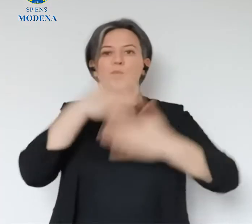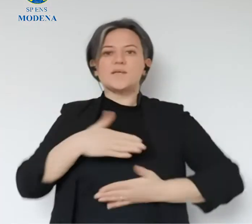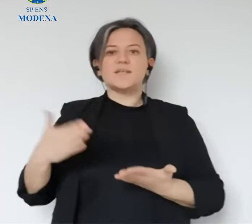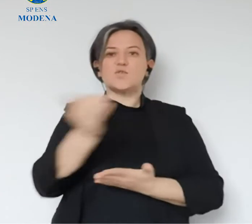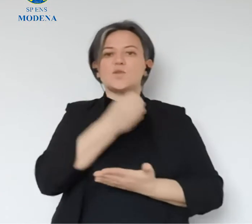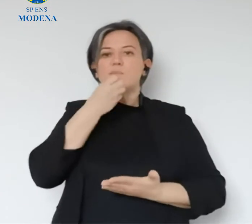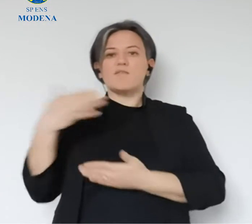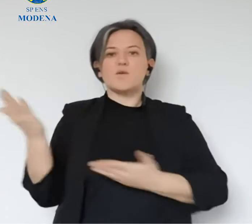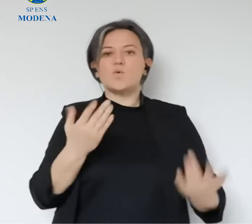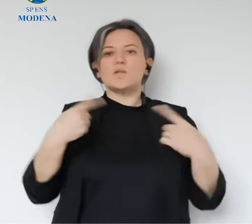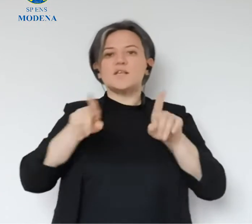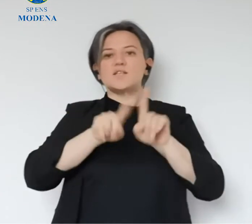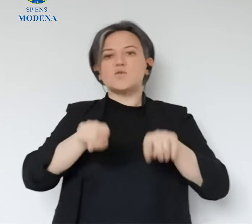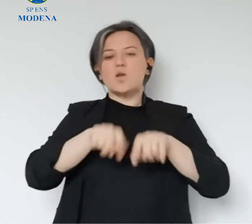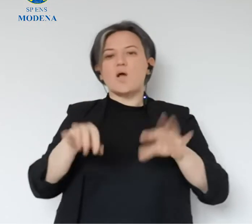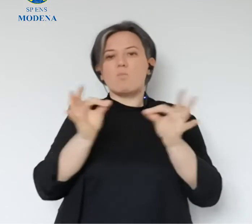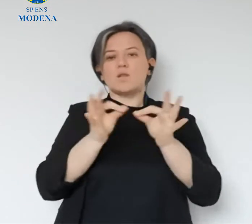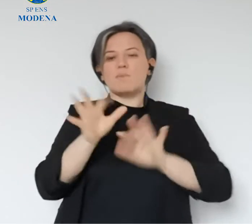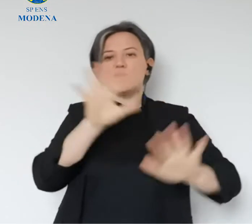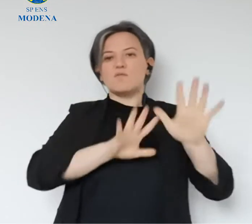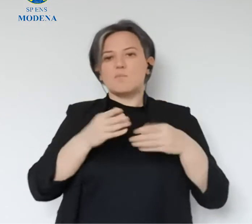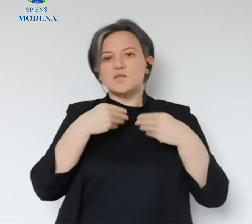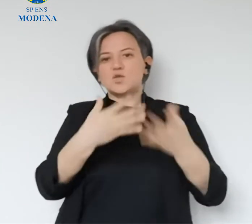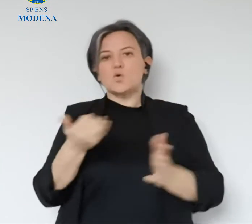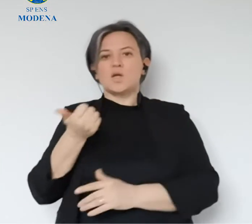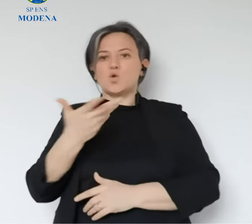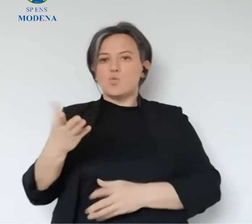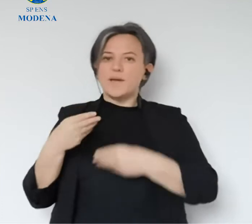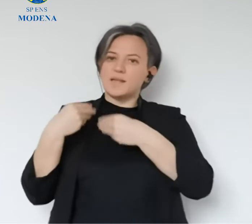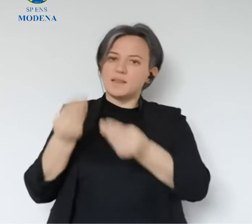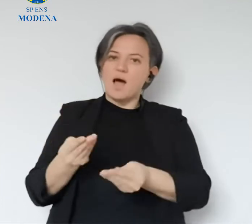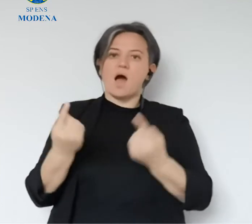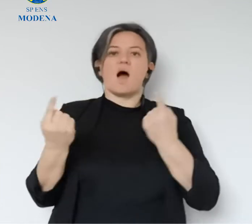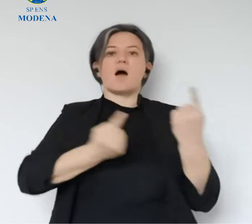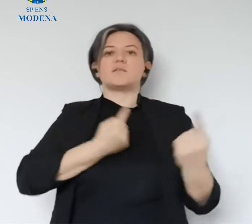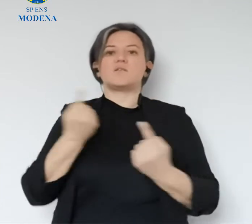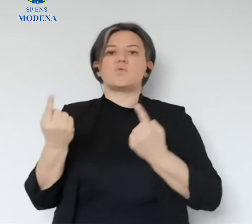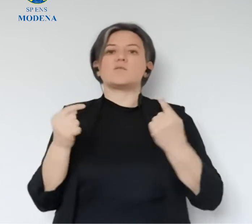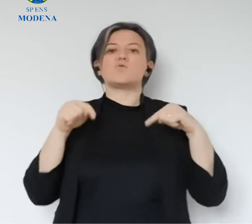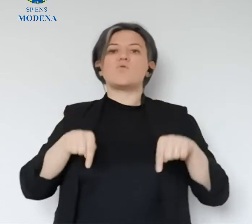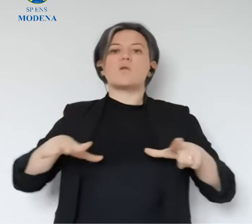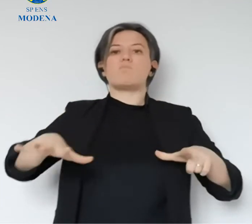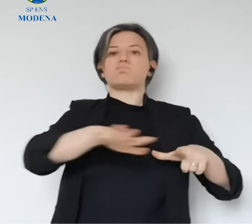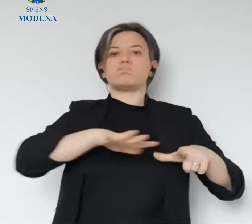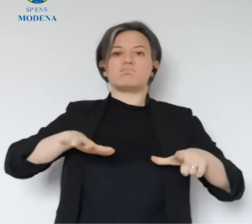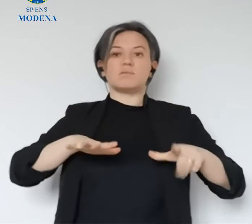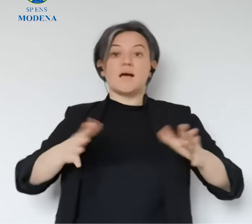Buonasera a tutti e benvenuti al nostro consueto appuntamento per darvi informazioni,